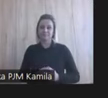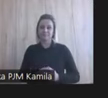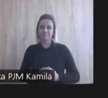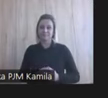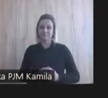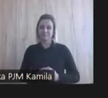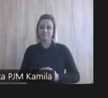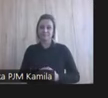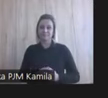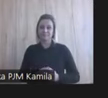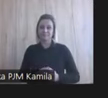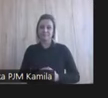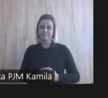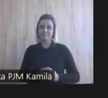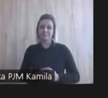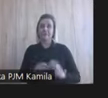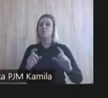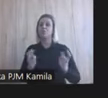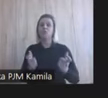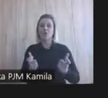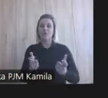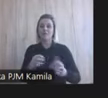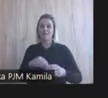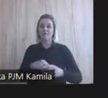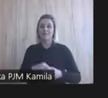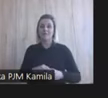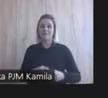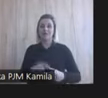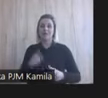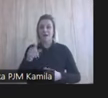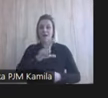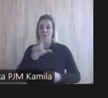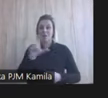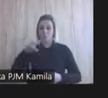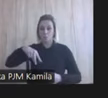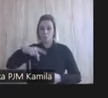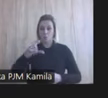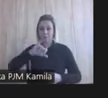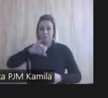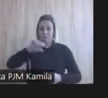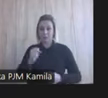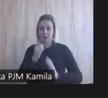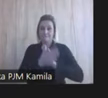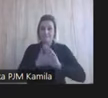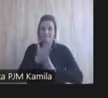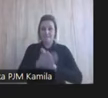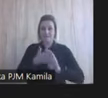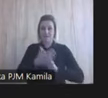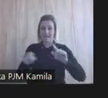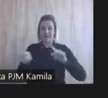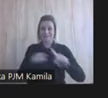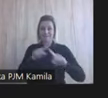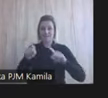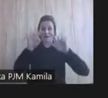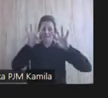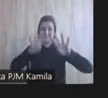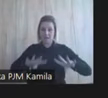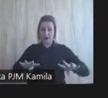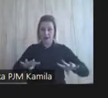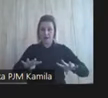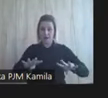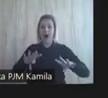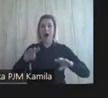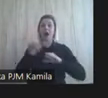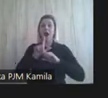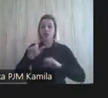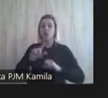I tutaj coś się zadziało. Łucja, miga, firanka. Lektor, tego nie było słychać, ale powiedział